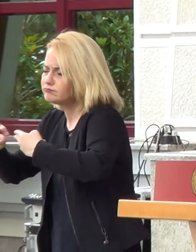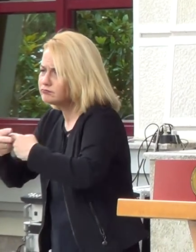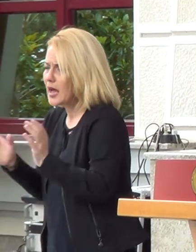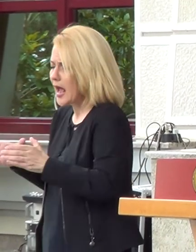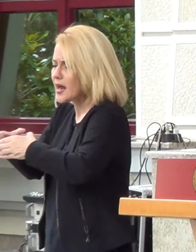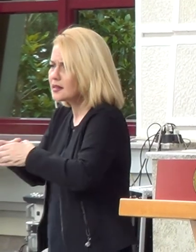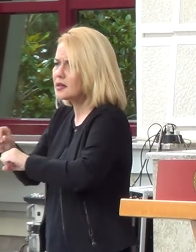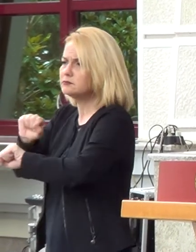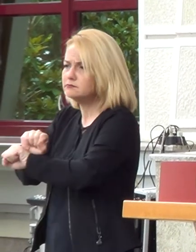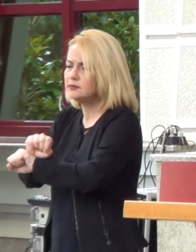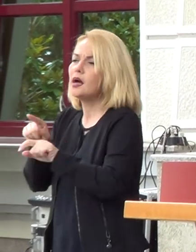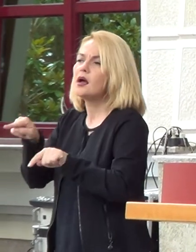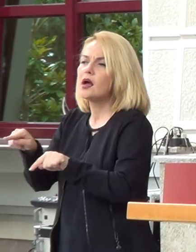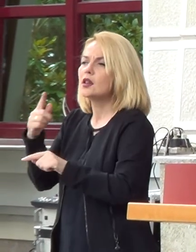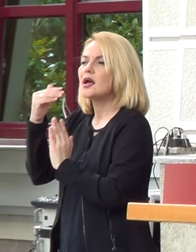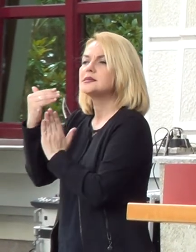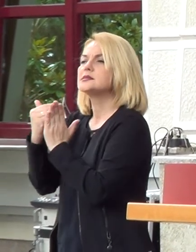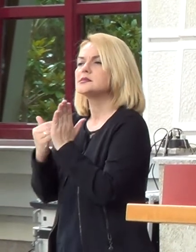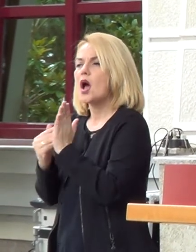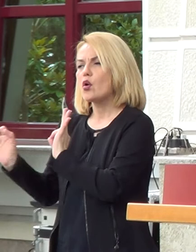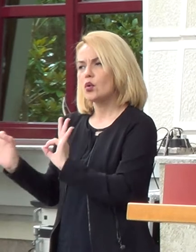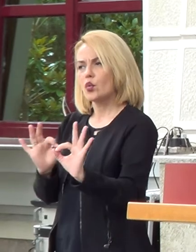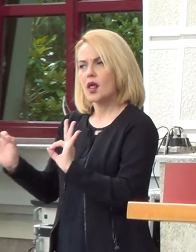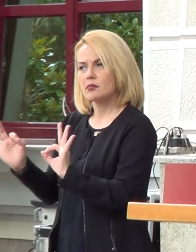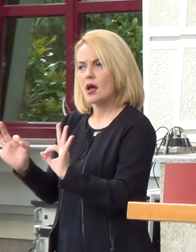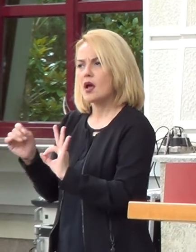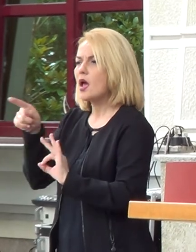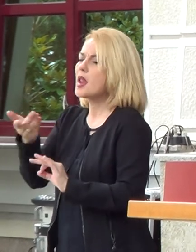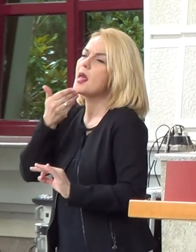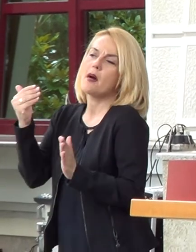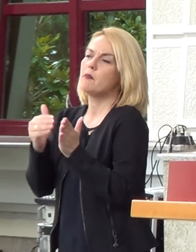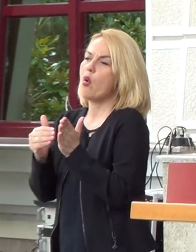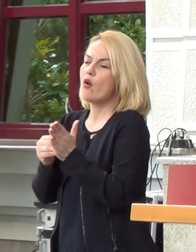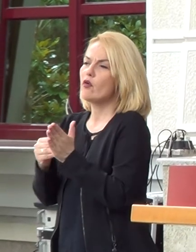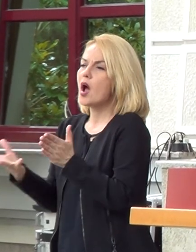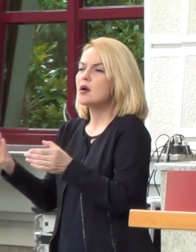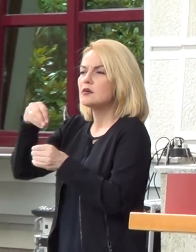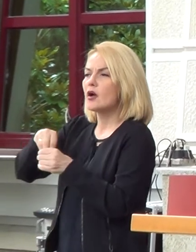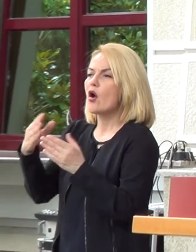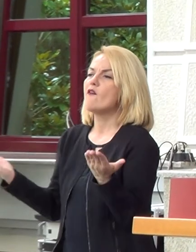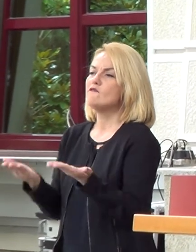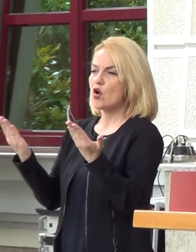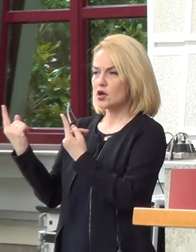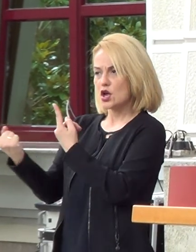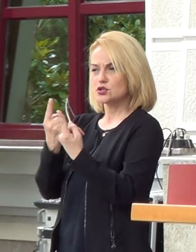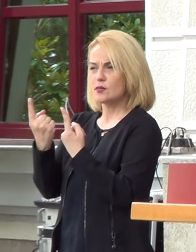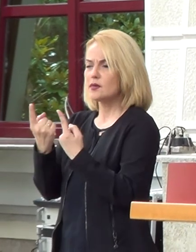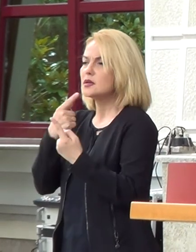државата, постои законска рекулатива и воопшто нема потреба да се поведува вооредна состојба за да се